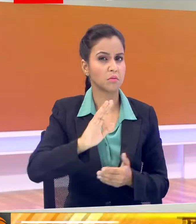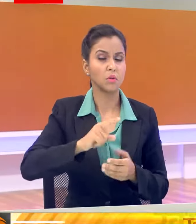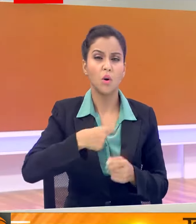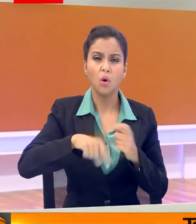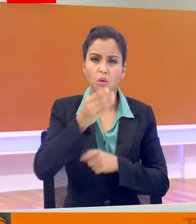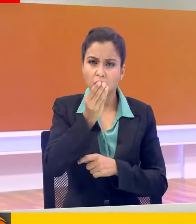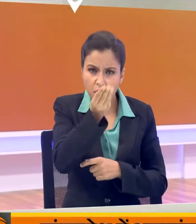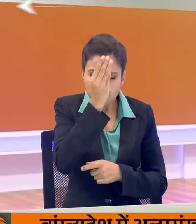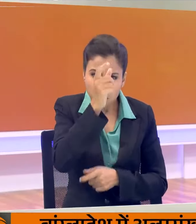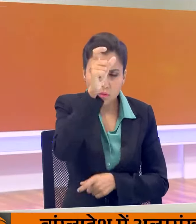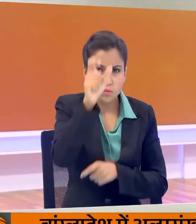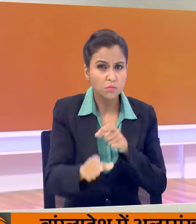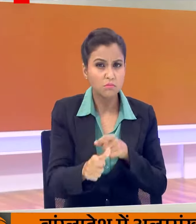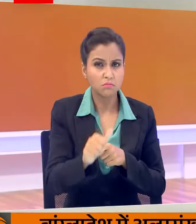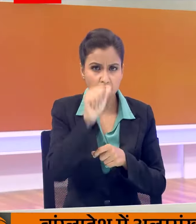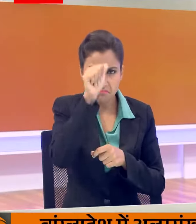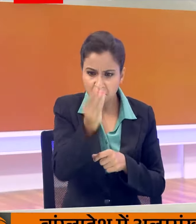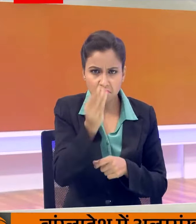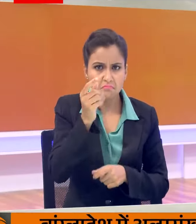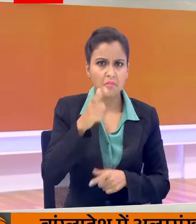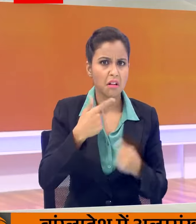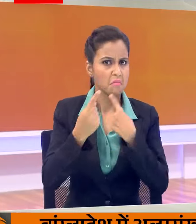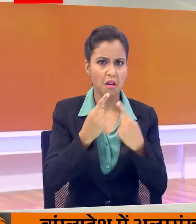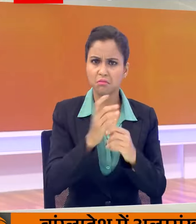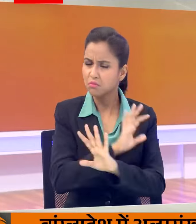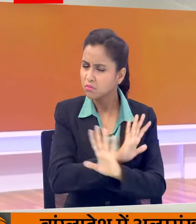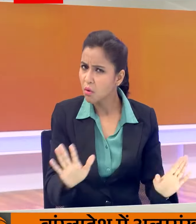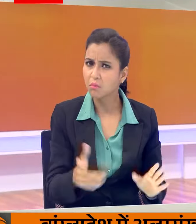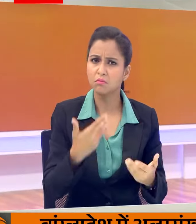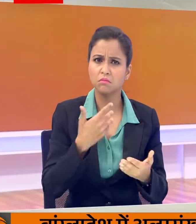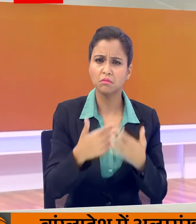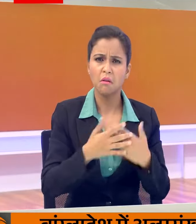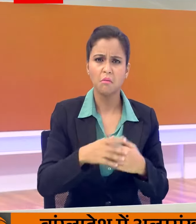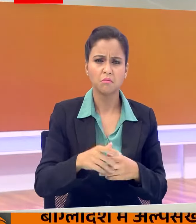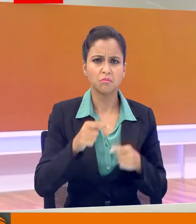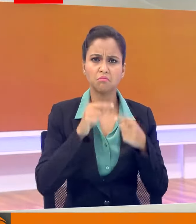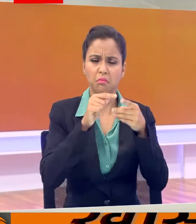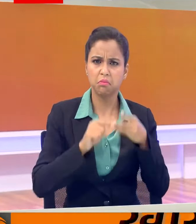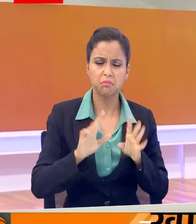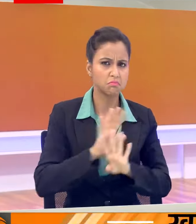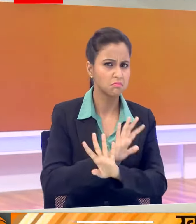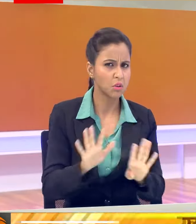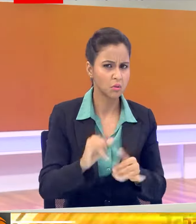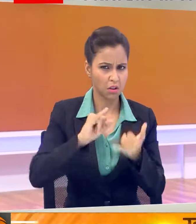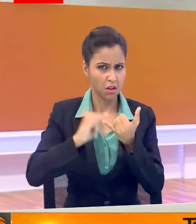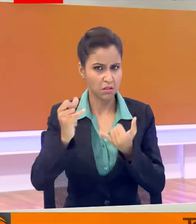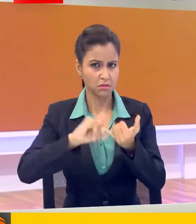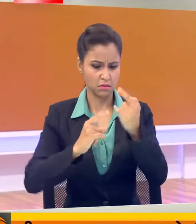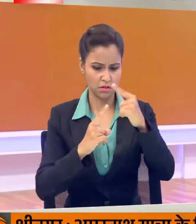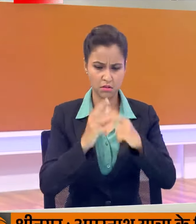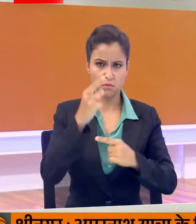की वहां पर सुरक्षा की कोई बात चित नहीं की ना ही उसका उल्ले किया ना ही अल्प संक्यों की सुरक्षा क